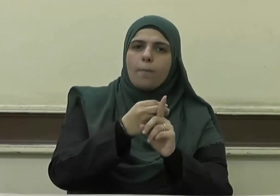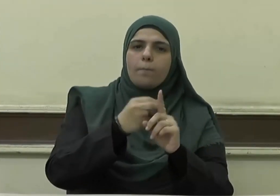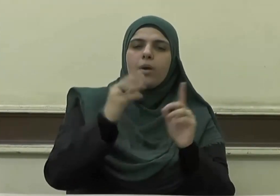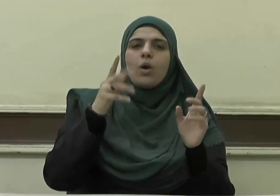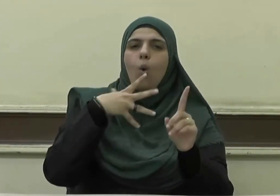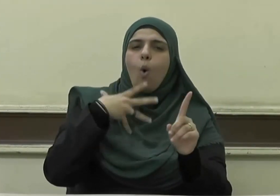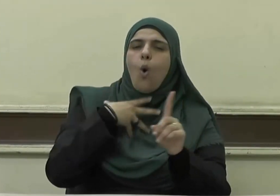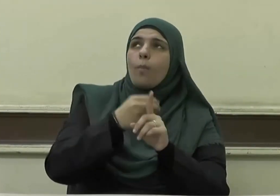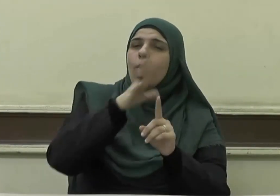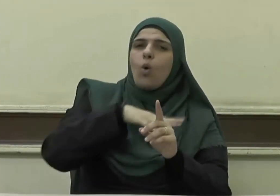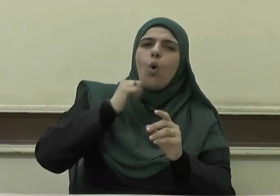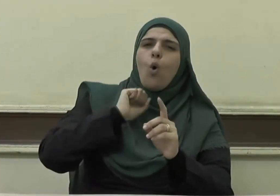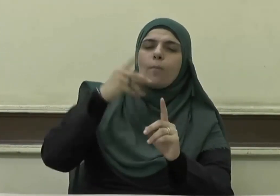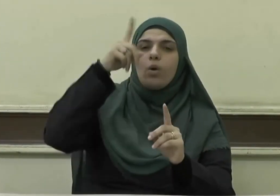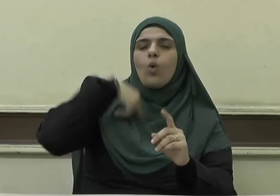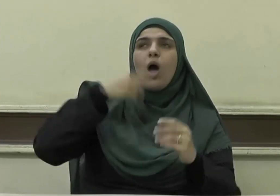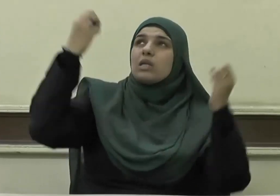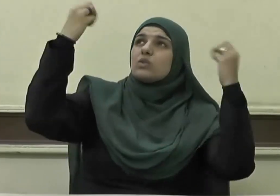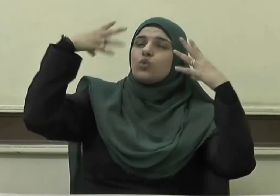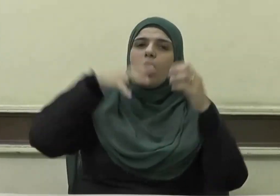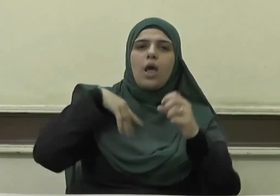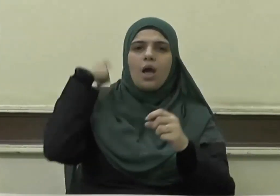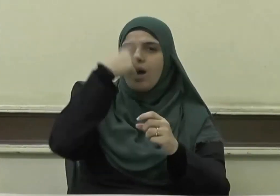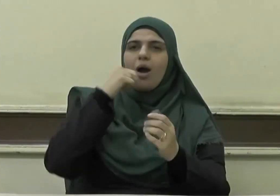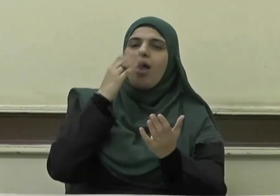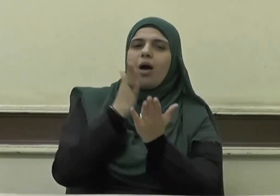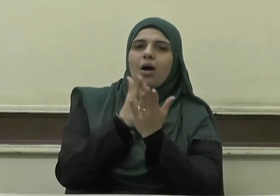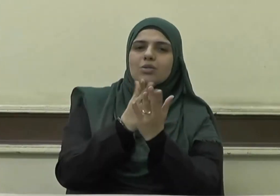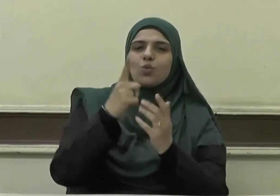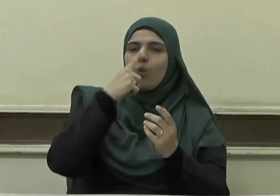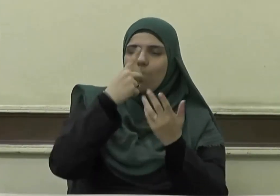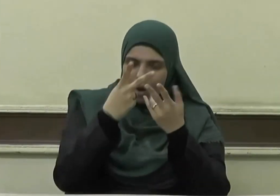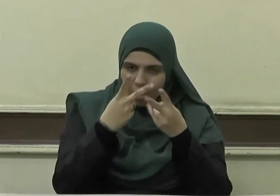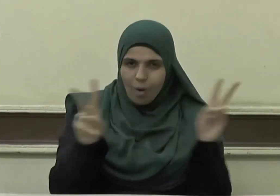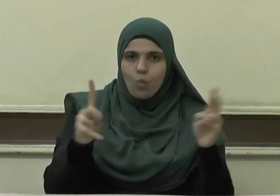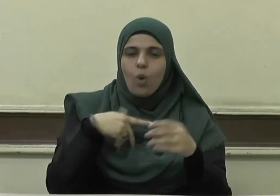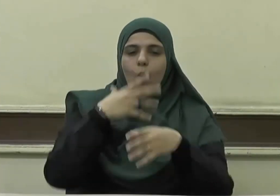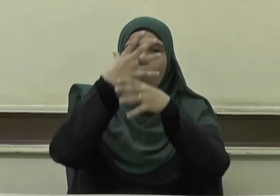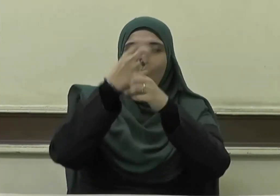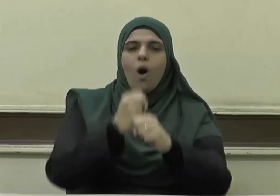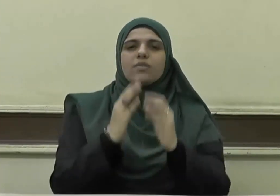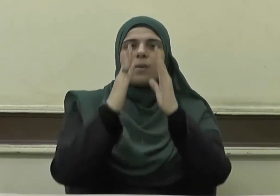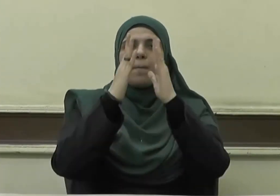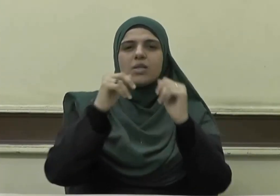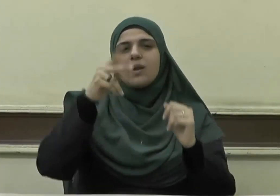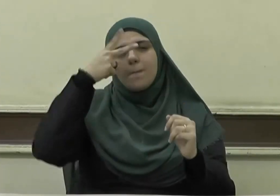وارزقنا الإخلاص والقبول واحفظ نصرنا من كل سوء